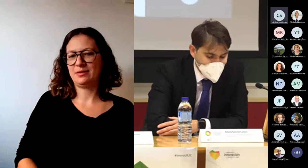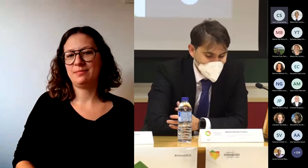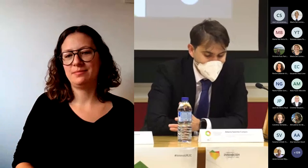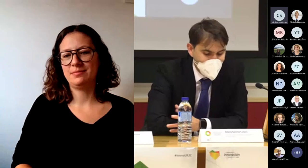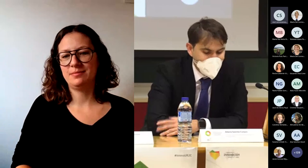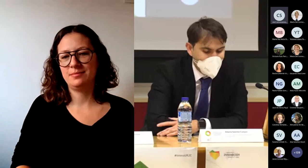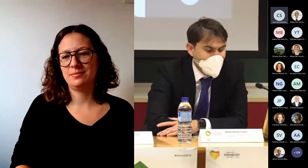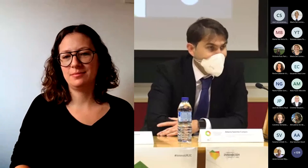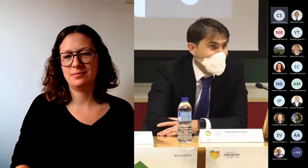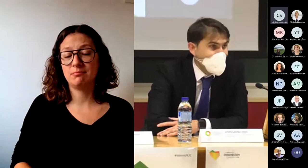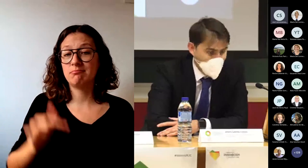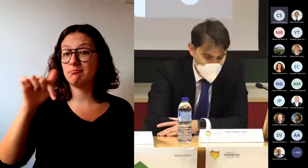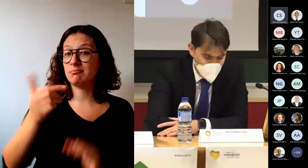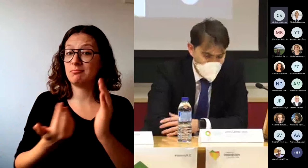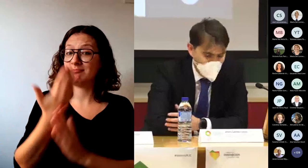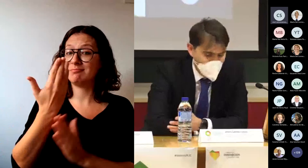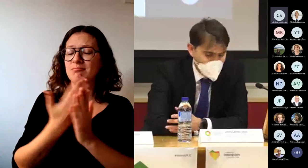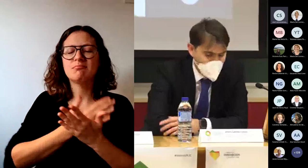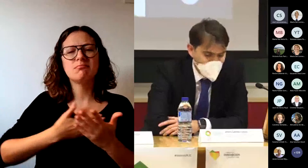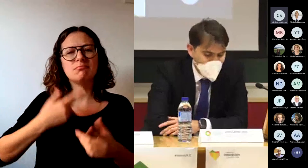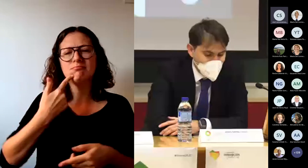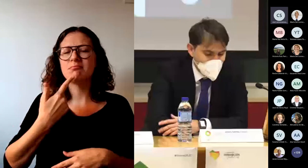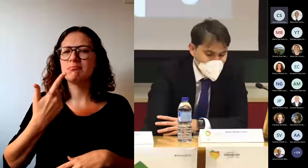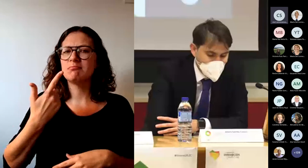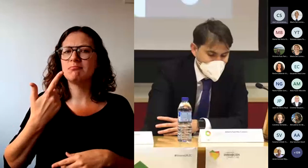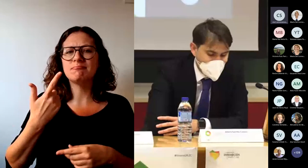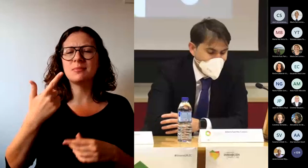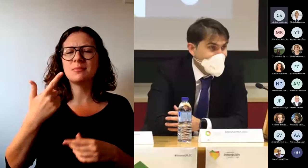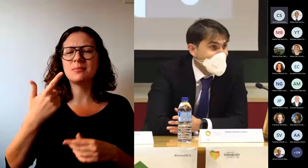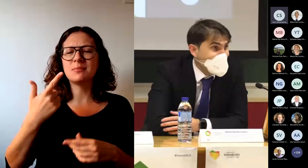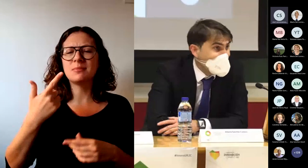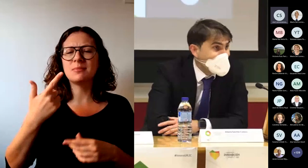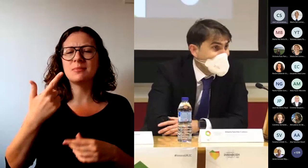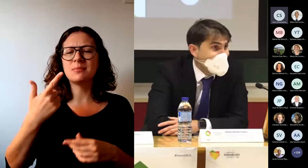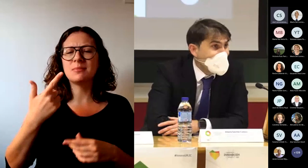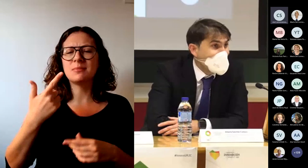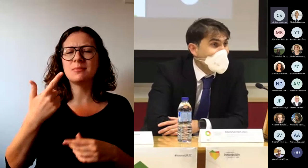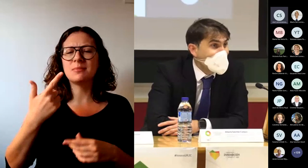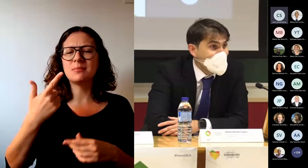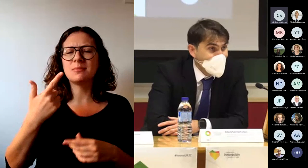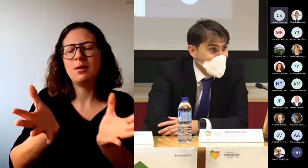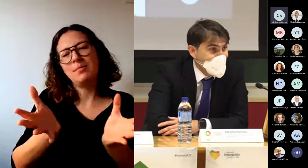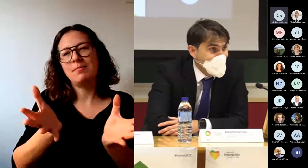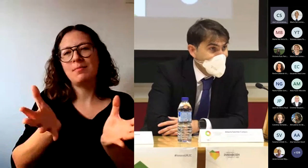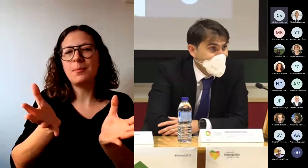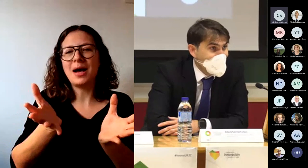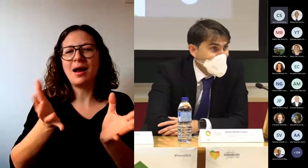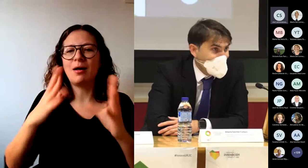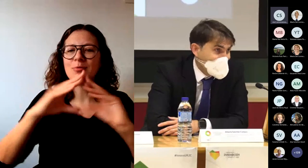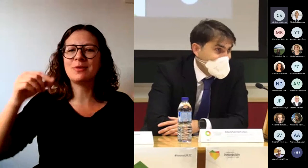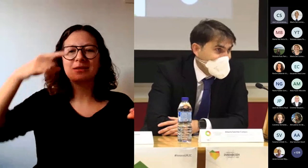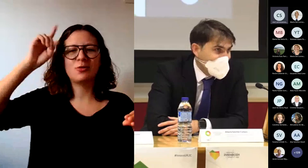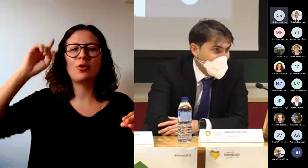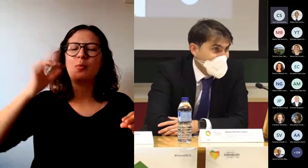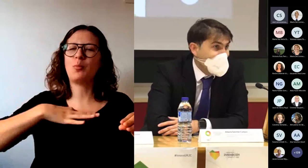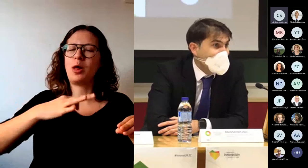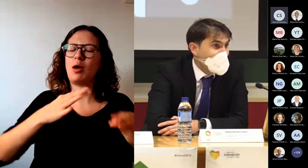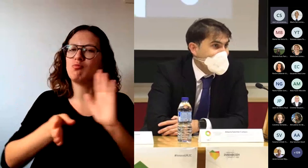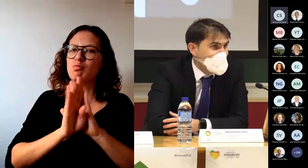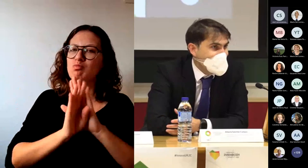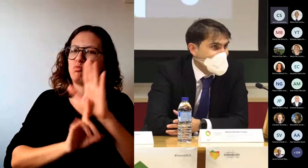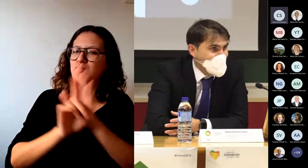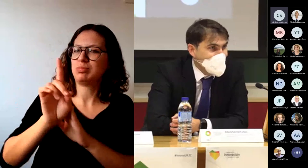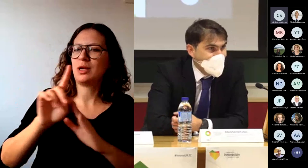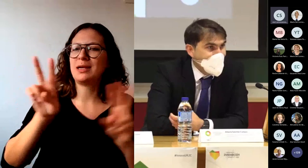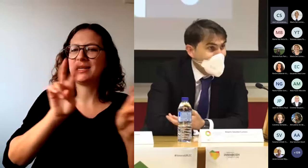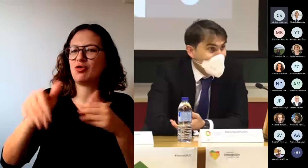jornadas significan el empuje que la Universidad de Juan Carlos está hablando en los temas relacionados con innovación digital, de lo cual